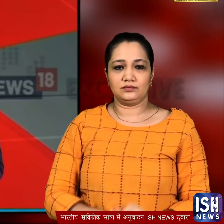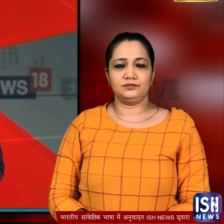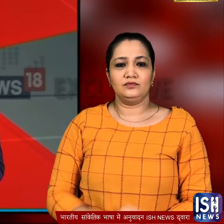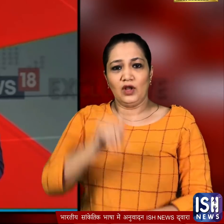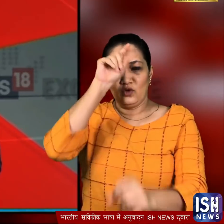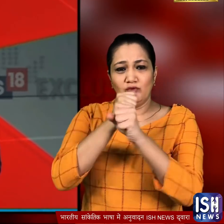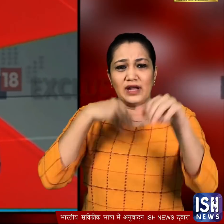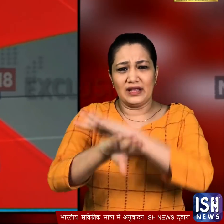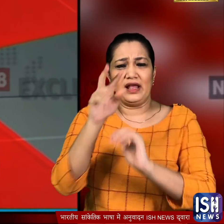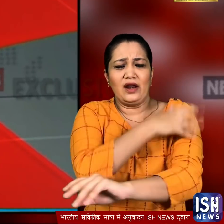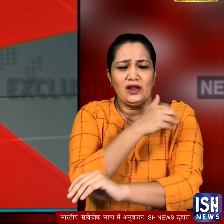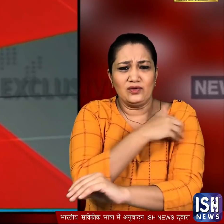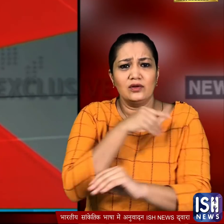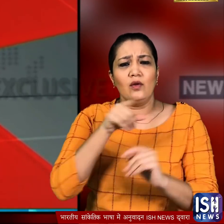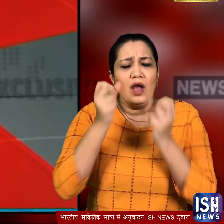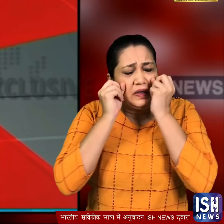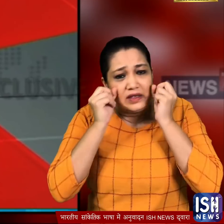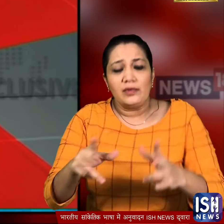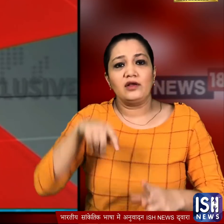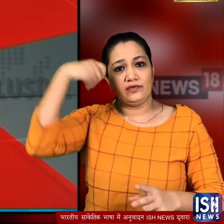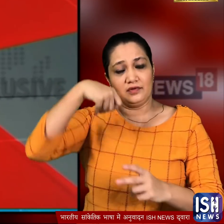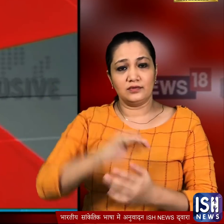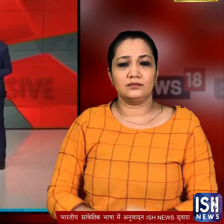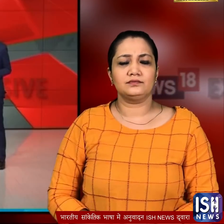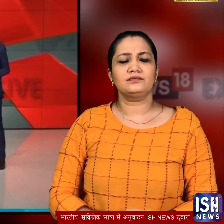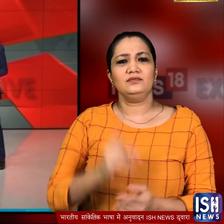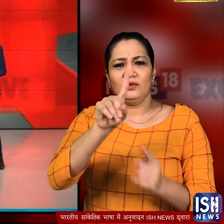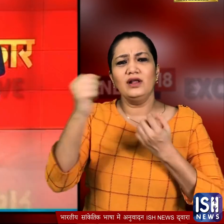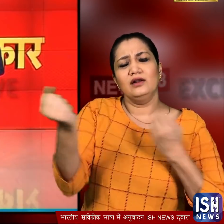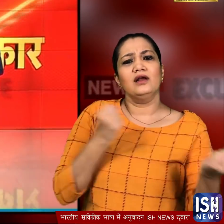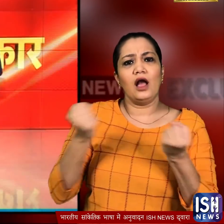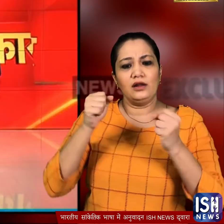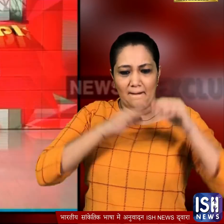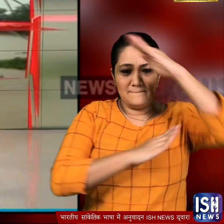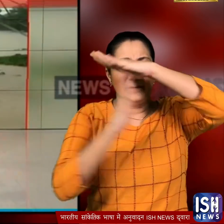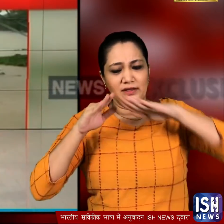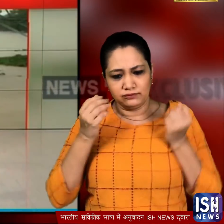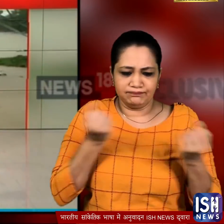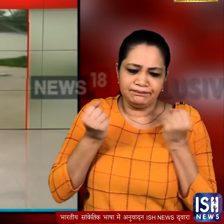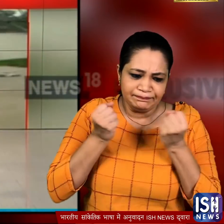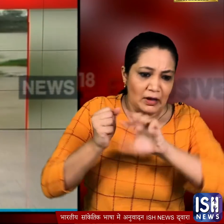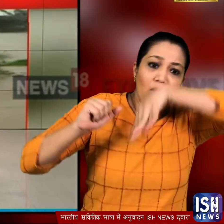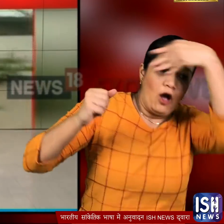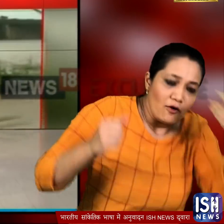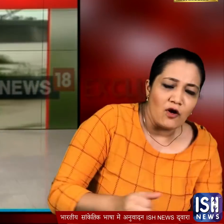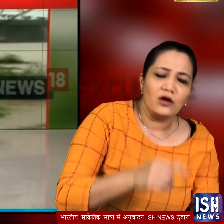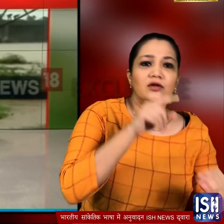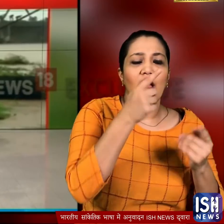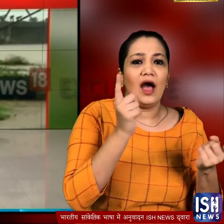गुजराद के राजकोट से रॉंक्टे खड़े कर देने वाली तस्वीरे सामने आई वहाँ एक कार पुल से नीचे गिर कर नदी में बह गए हादसे में उस कार में